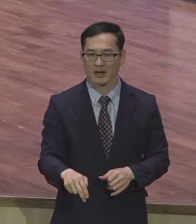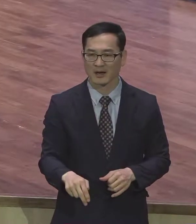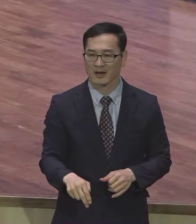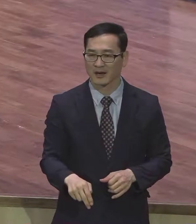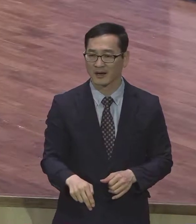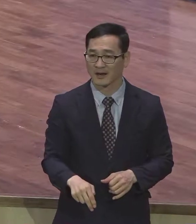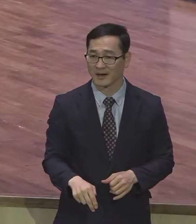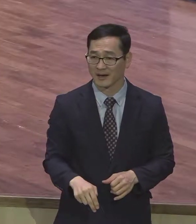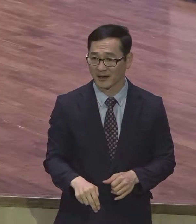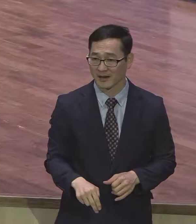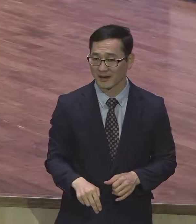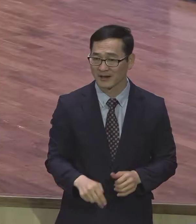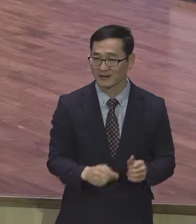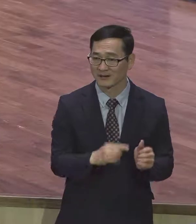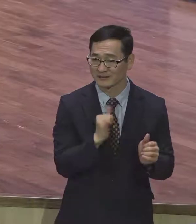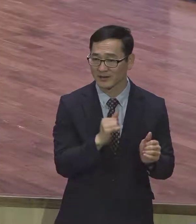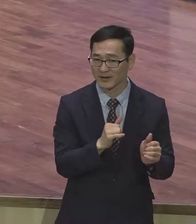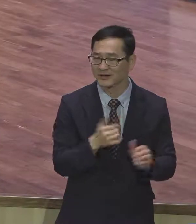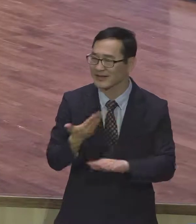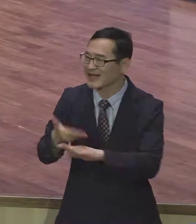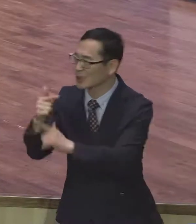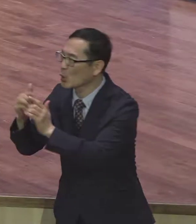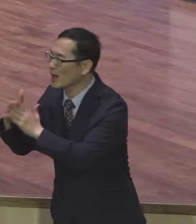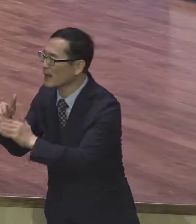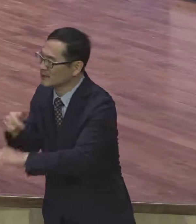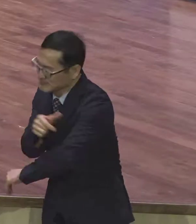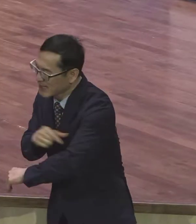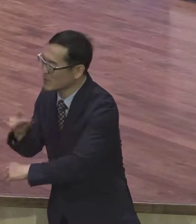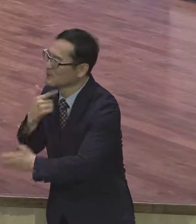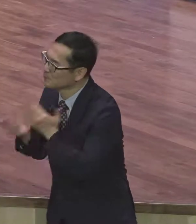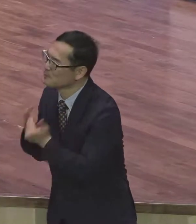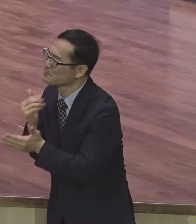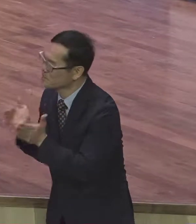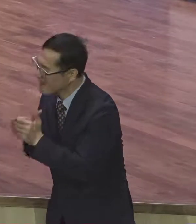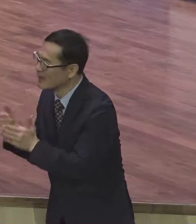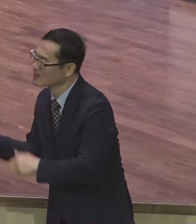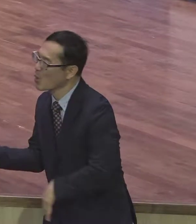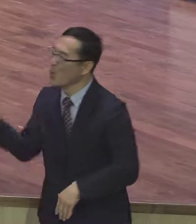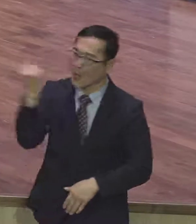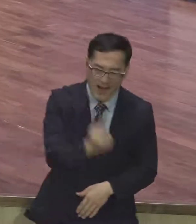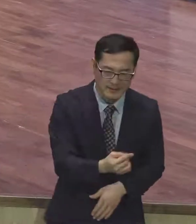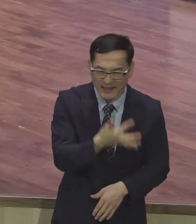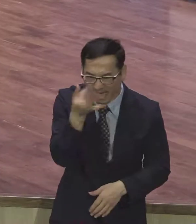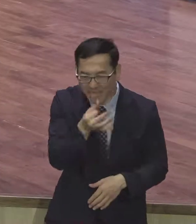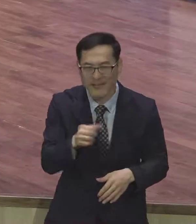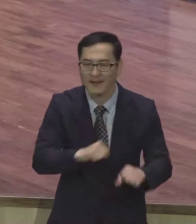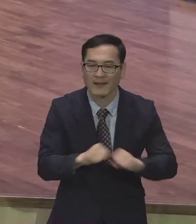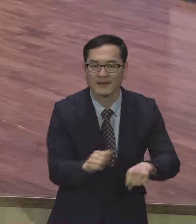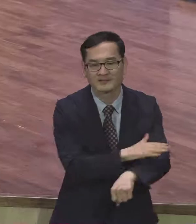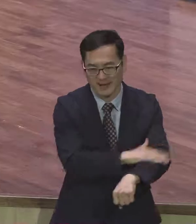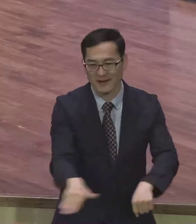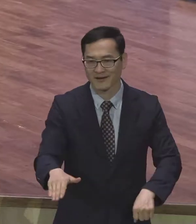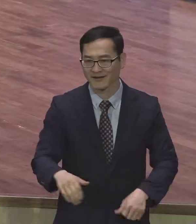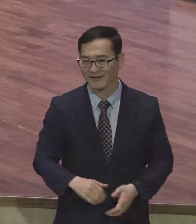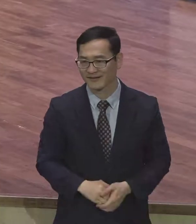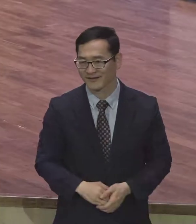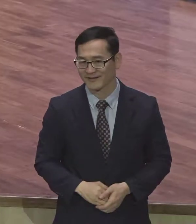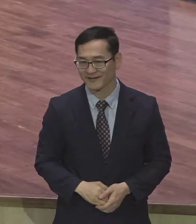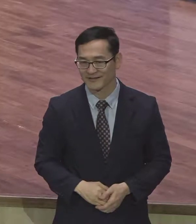신앙생활 오래 하고 직분을 맡다가 의지하는 사람들은요 딱 맞게 벌써 앞뒤 자로 흘러가는 아는데 이걸 아는 사람은 어디서